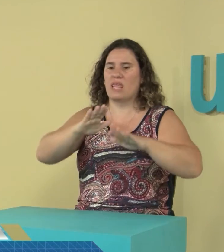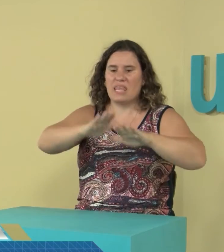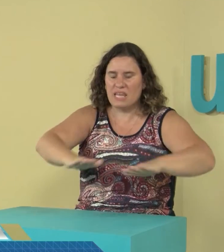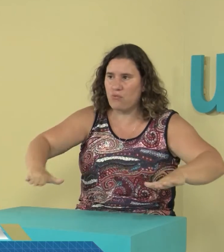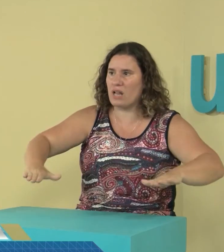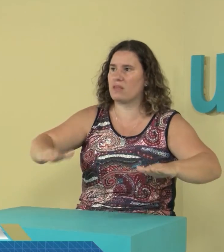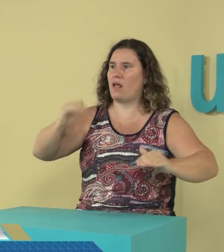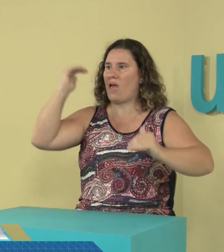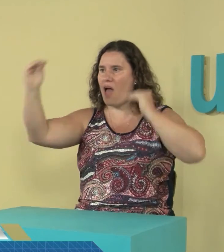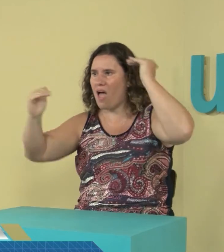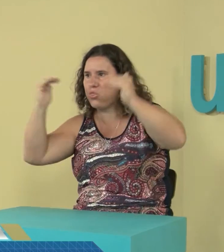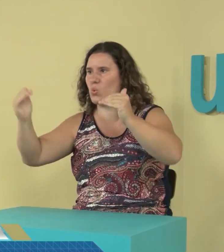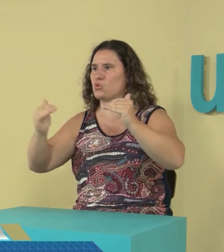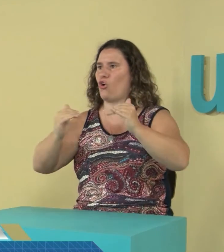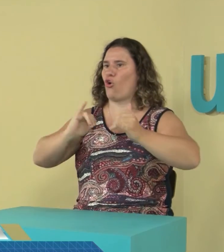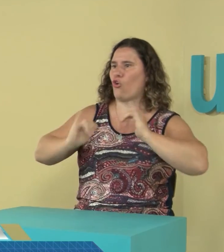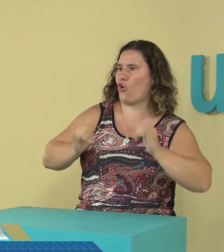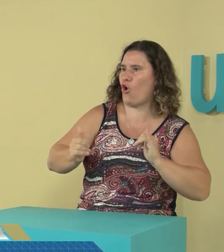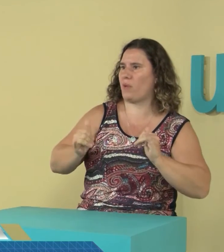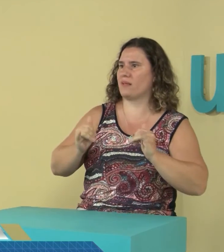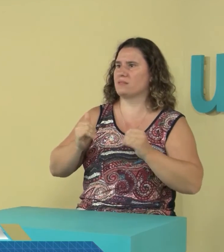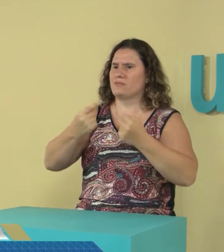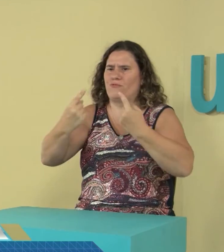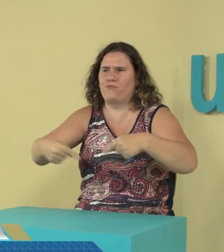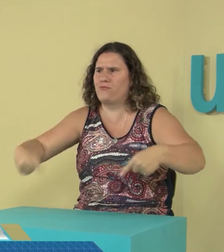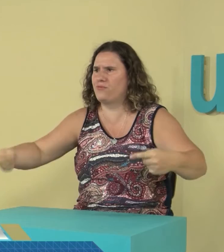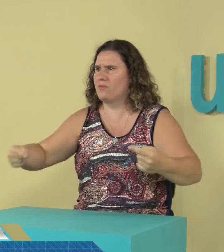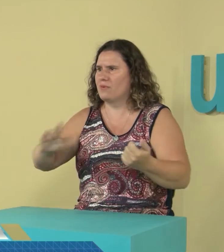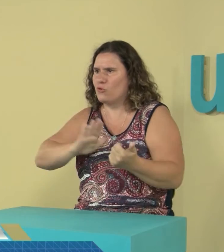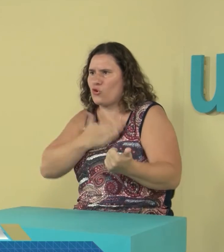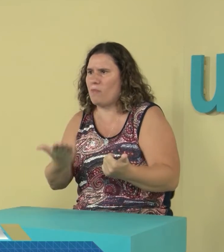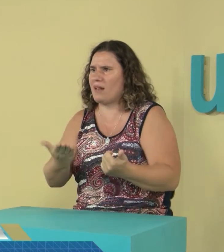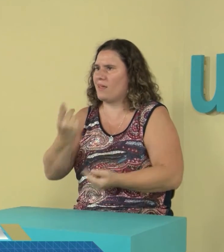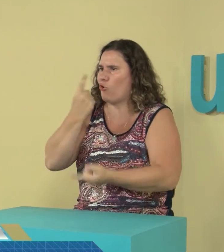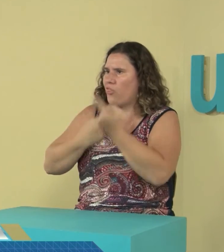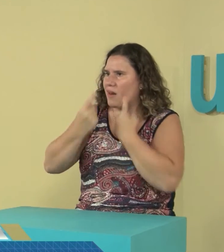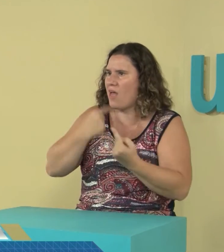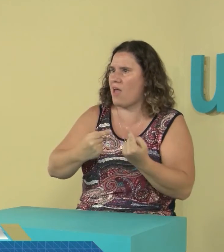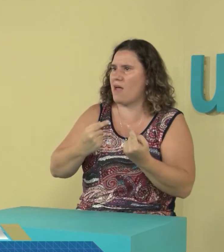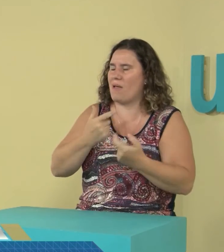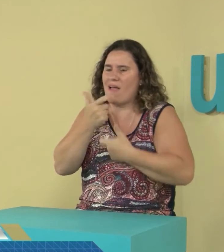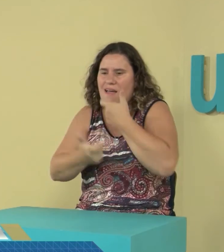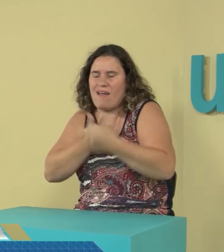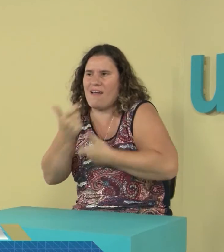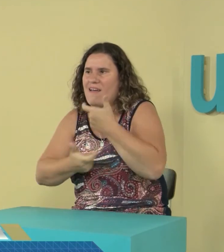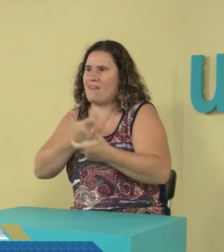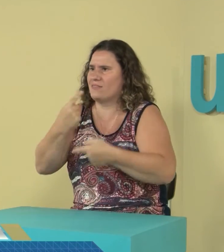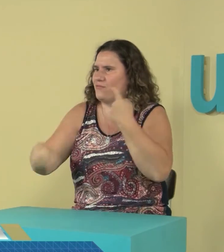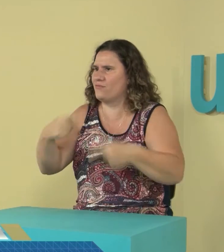unísono. Nosotros queremos hacer obras infantiles, de jóvenes, de adultos, las románticas, de